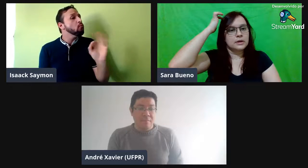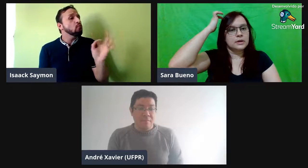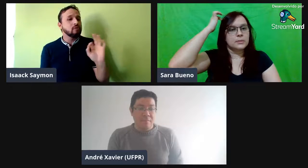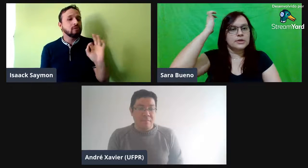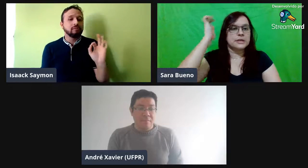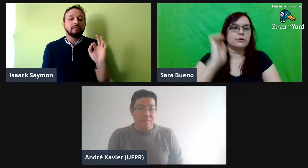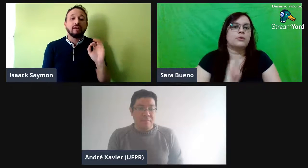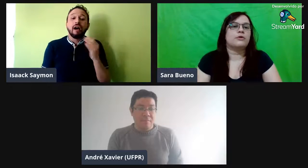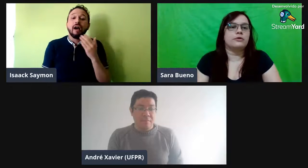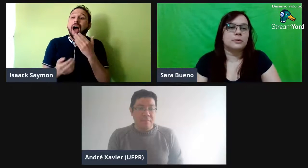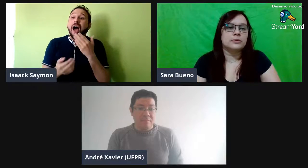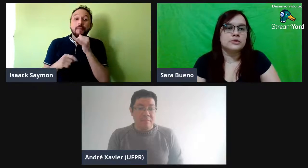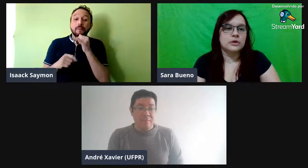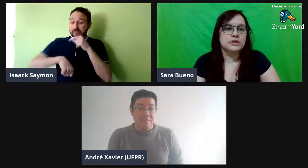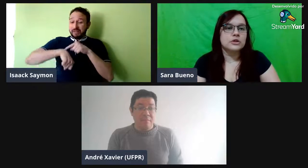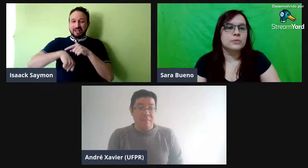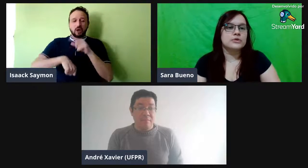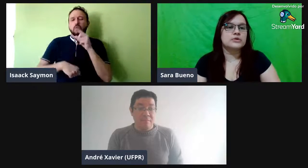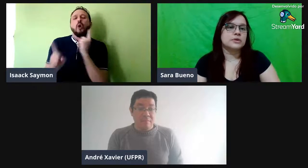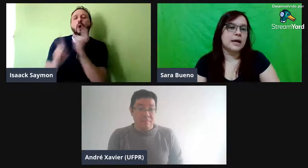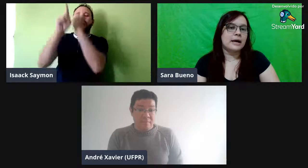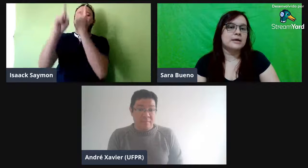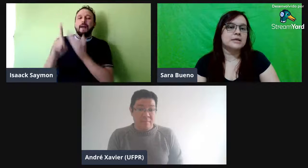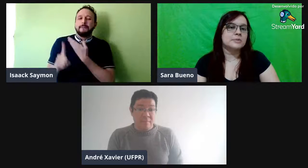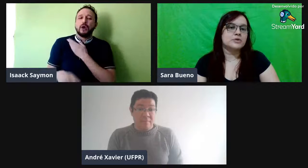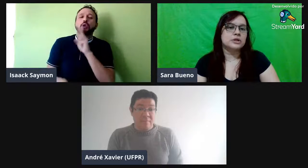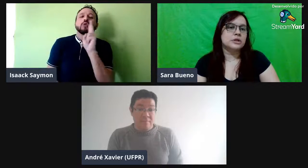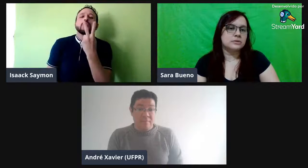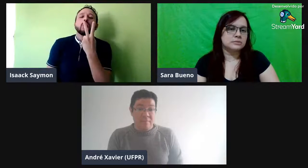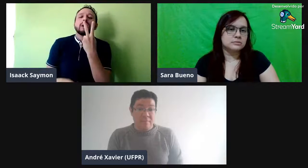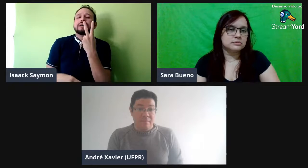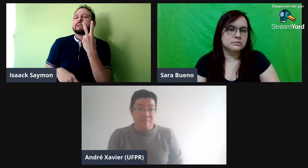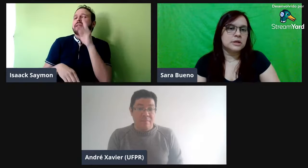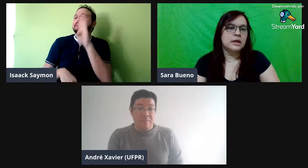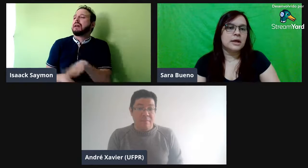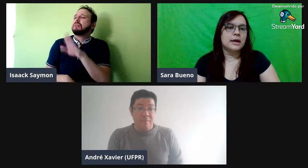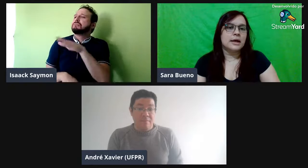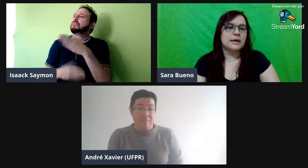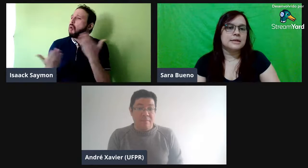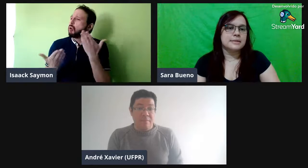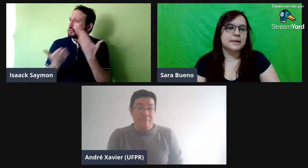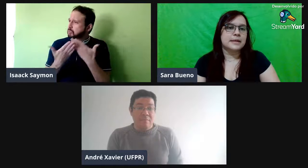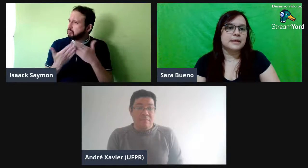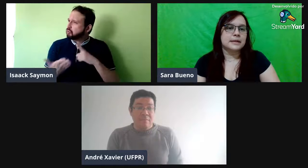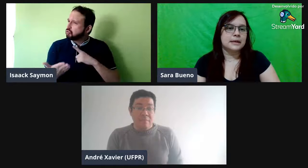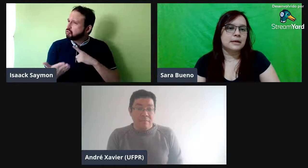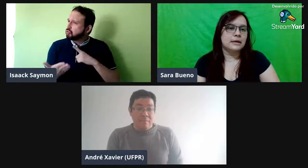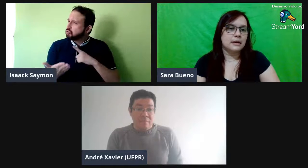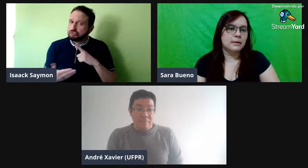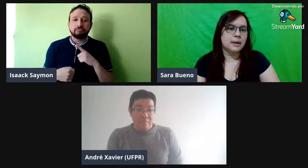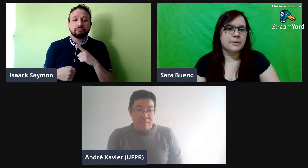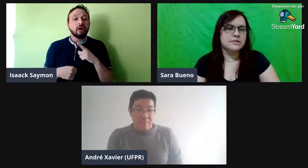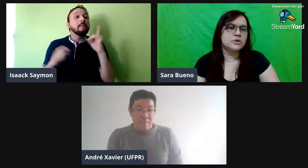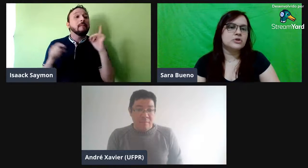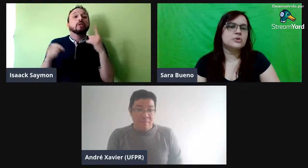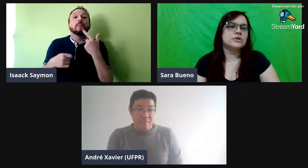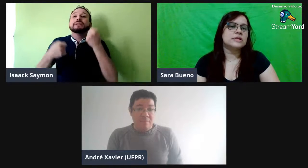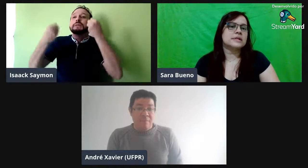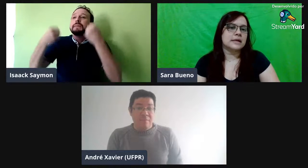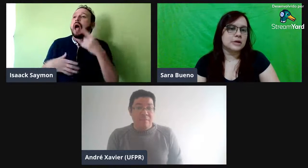por exemplo, eu falo pra um senhor idoso, já começou a estudar? Ele responde, não, dessa maneira, né? Ah, mas hoje, duas horas da tarde,